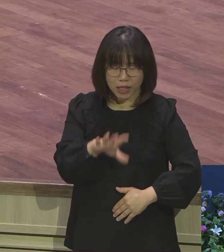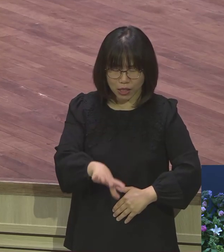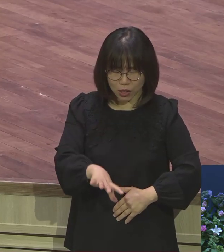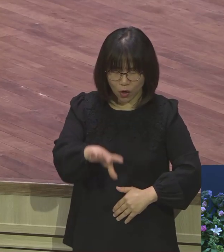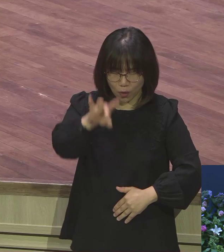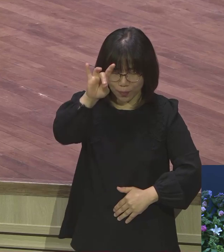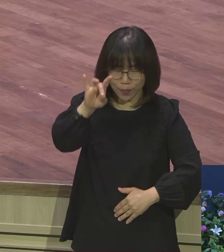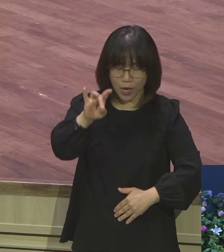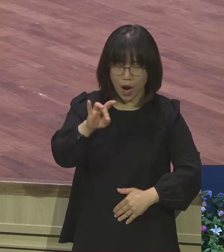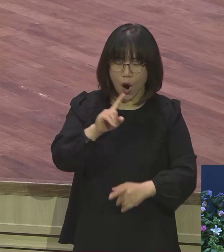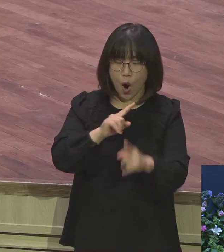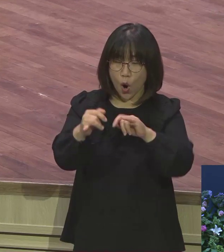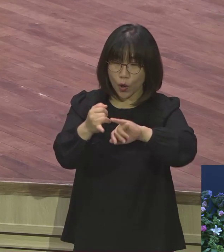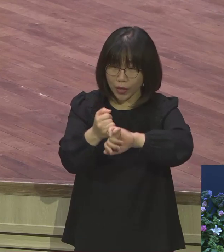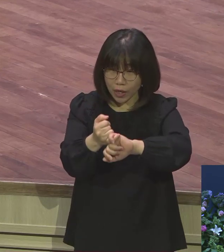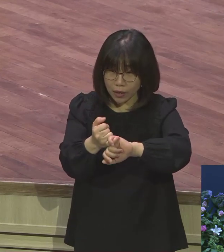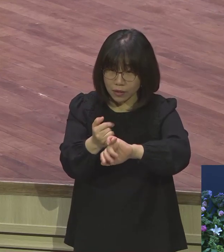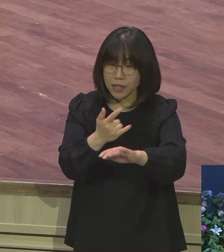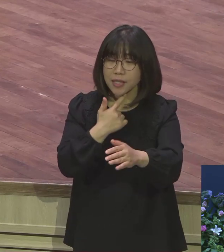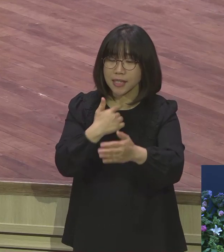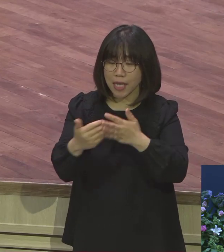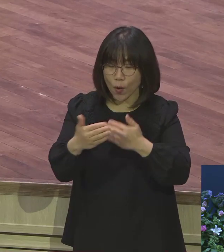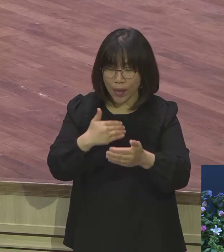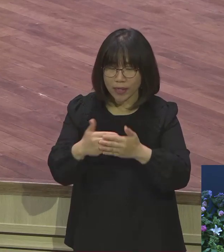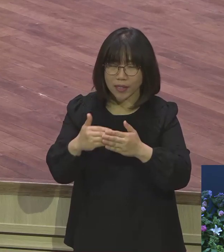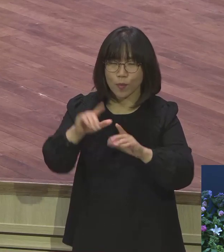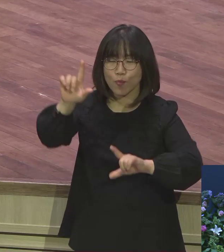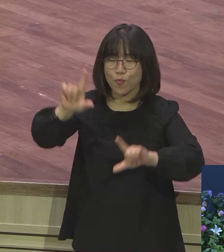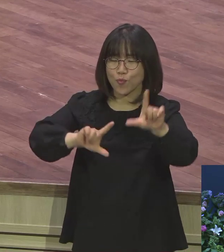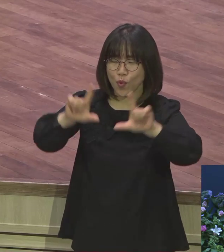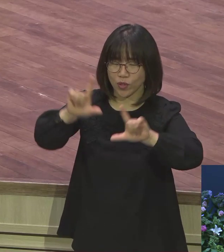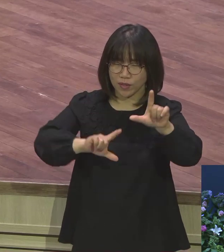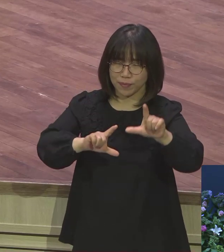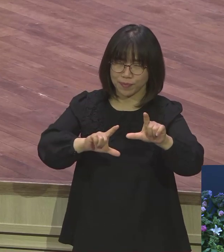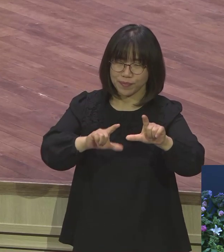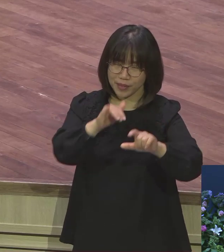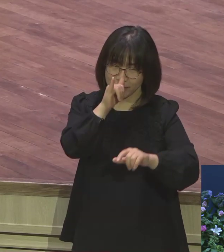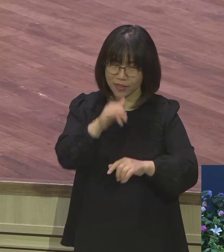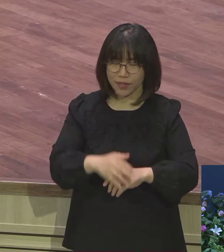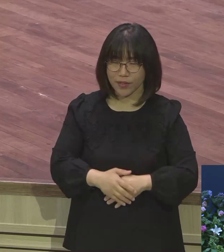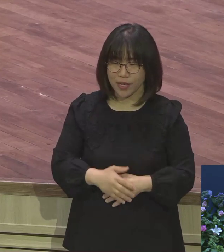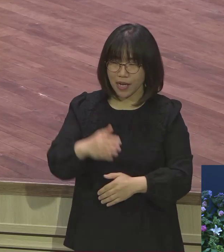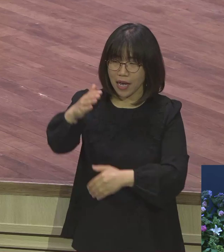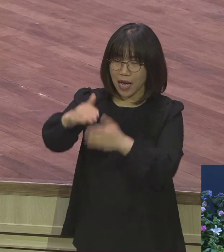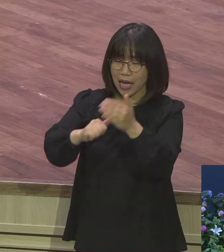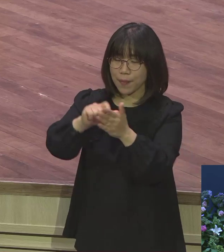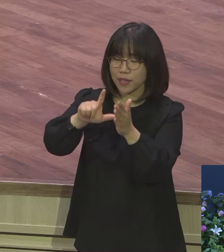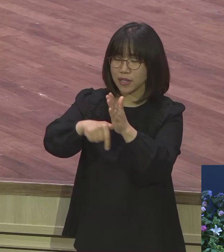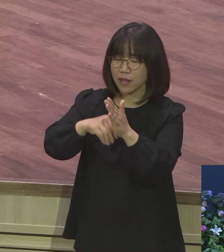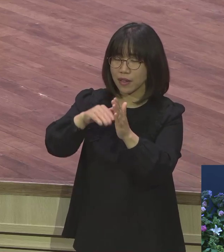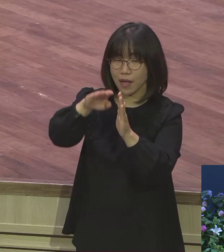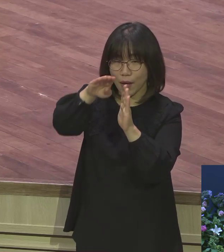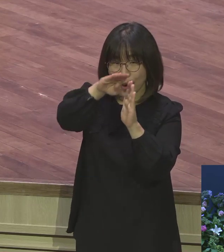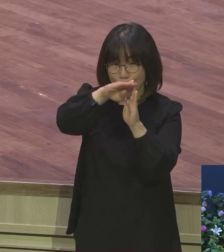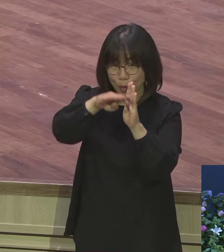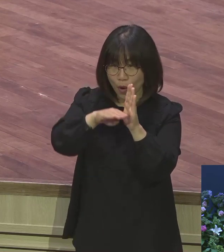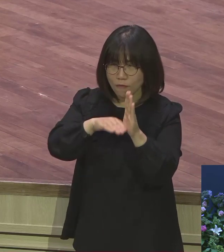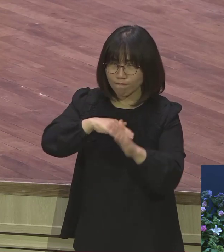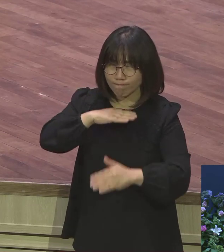체험하는 내용이 담겨져 있어요. 하나님의 시간표를 기다리지 못하고 어머니 리브가와